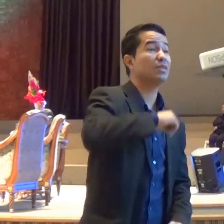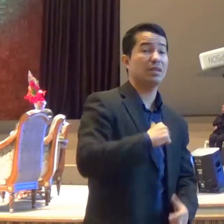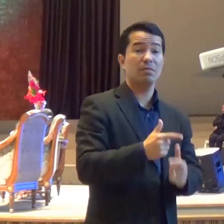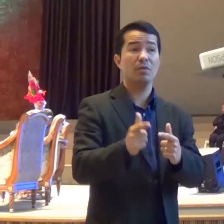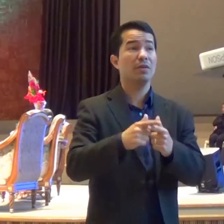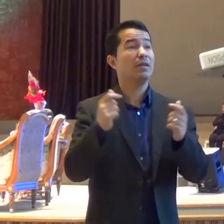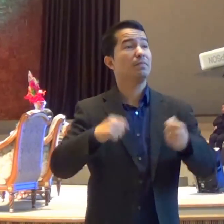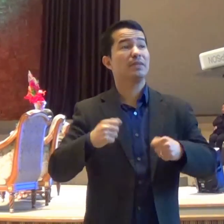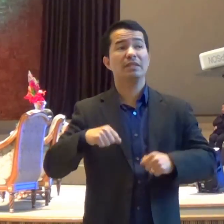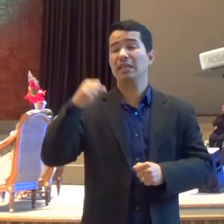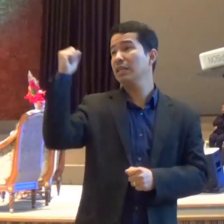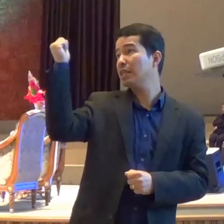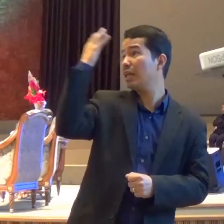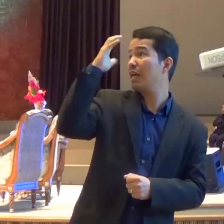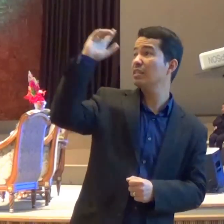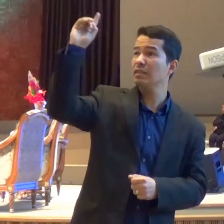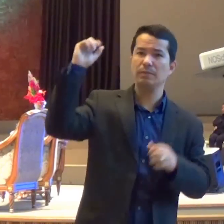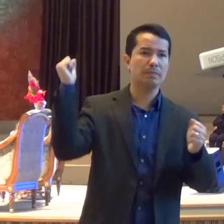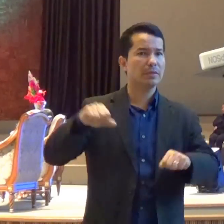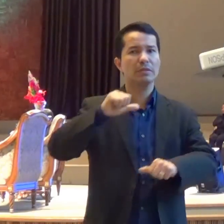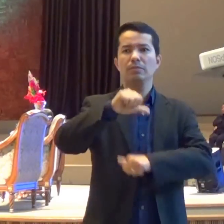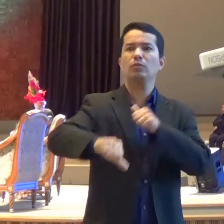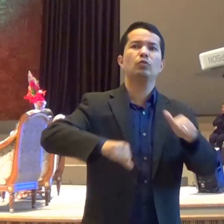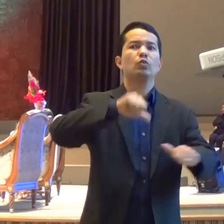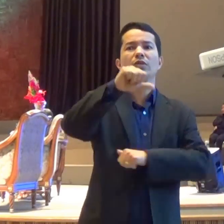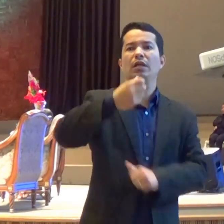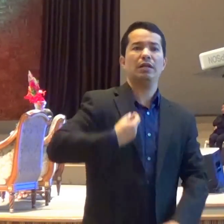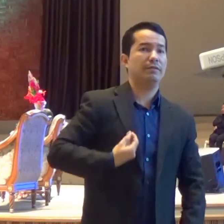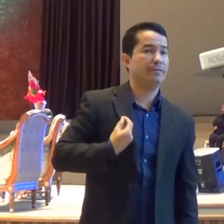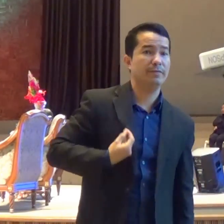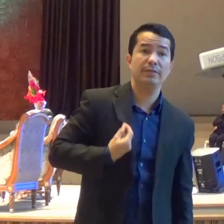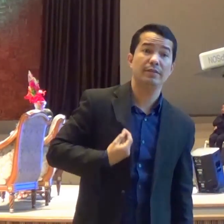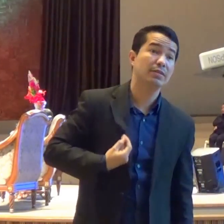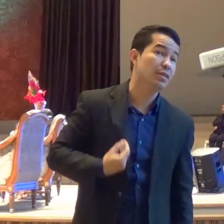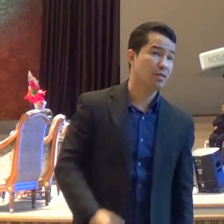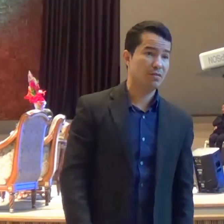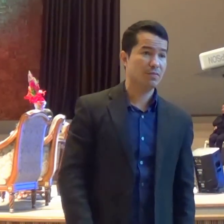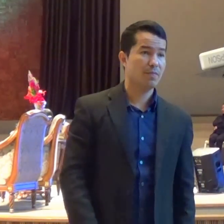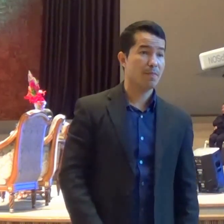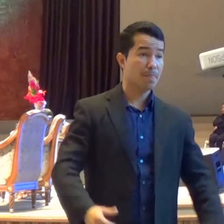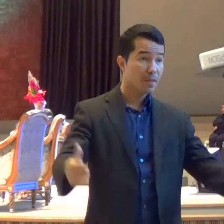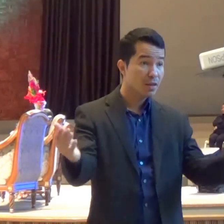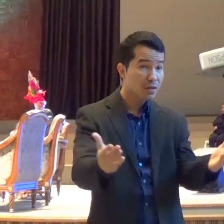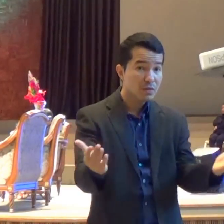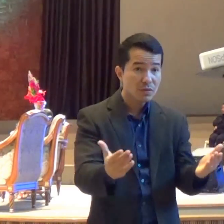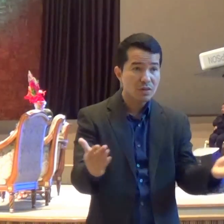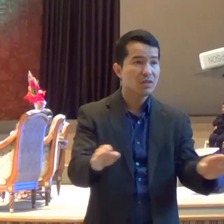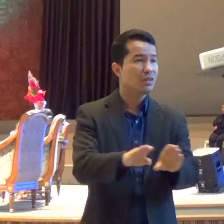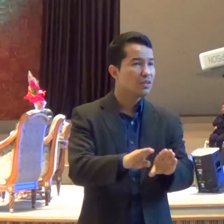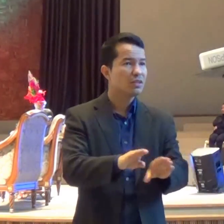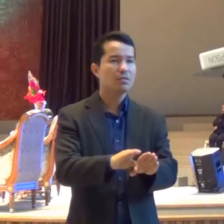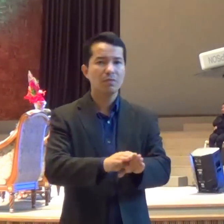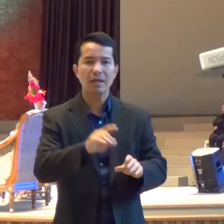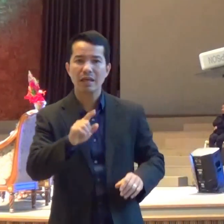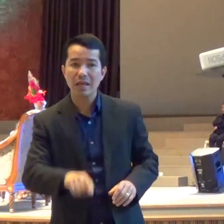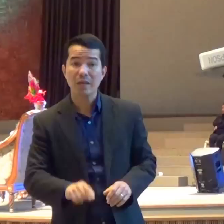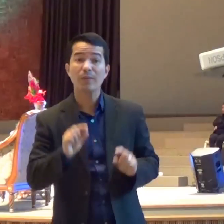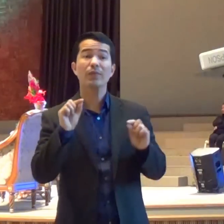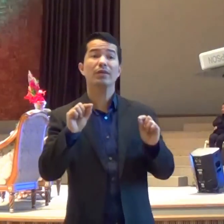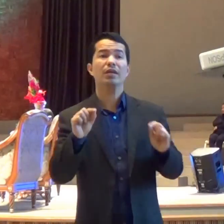a transformação Da nossa vida E esse memorial É um memorial Que diz assim Jesus ainda